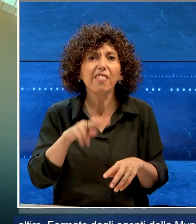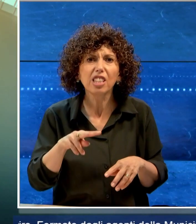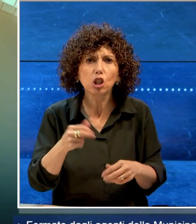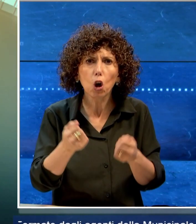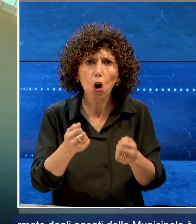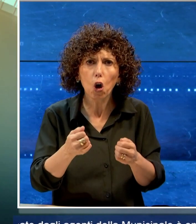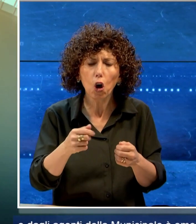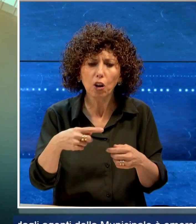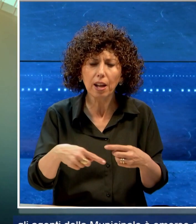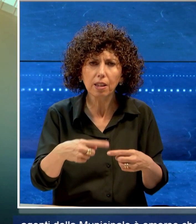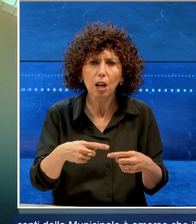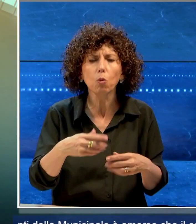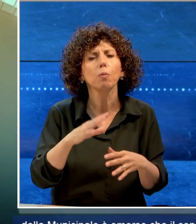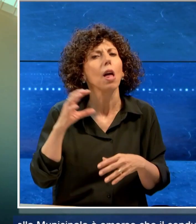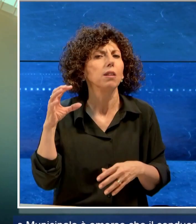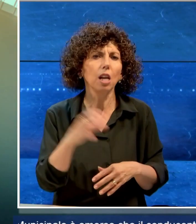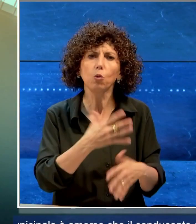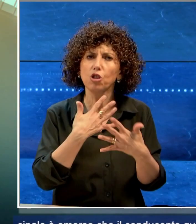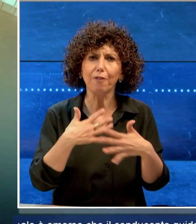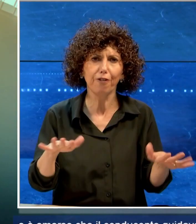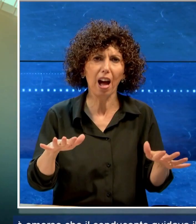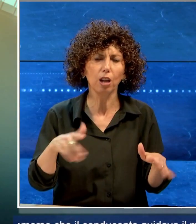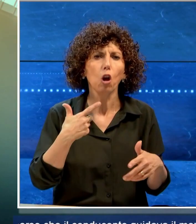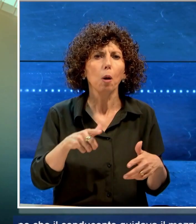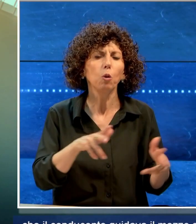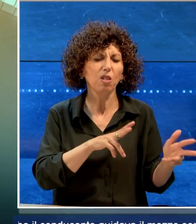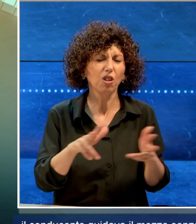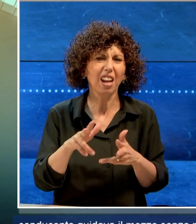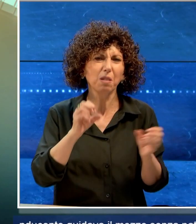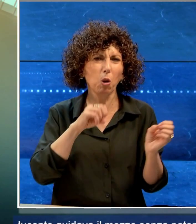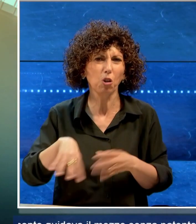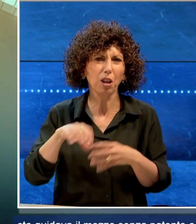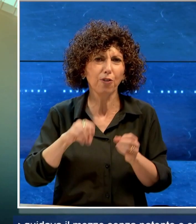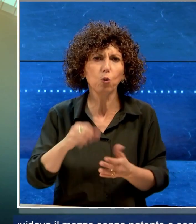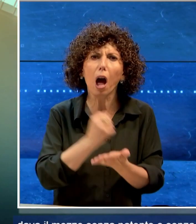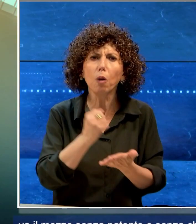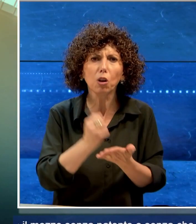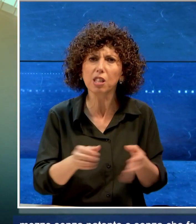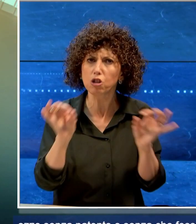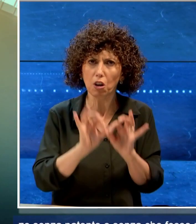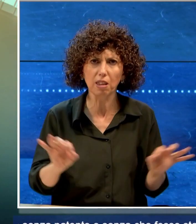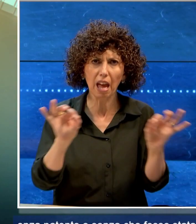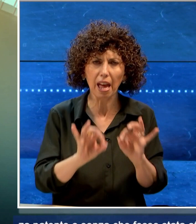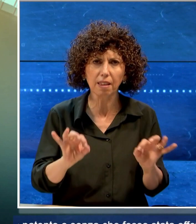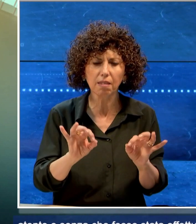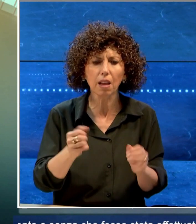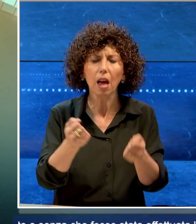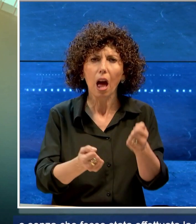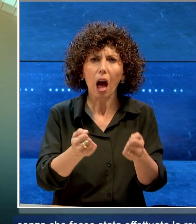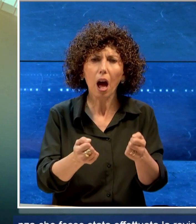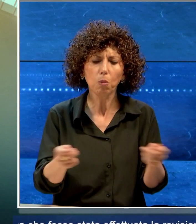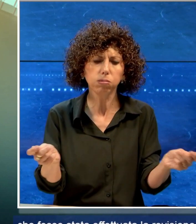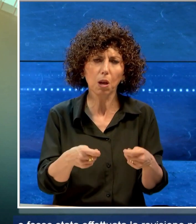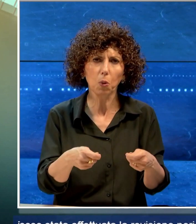del mezzo. L'uomo è stato denunciato per trasporto di rifiuti senza autorizzazione e l'apecar è stato